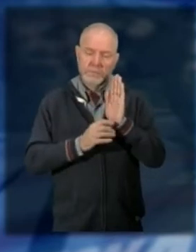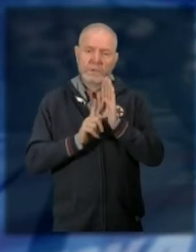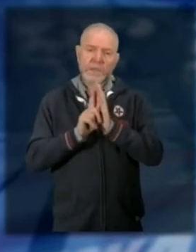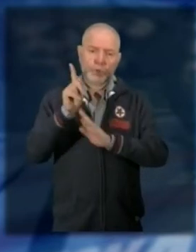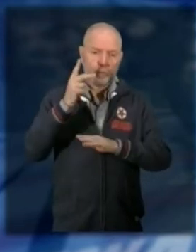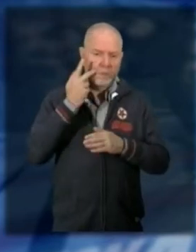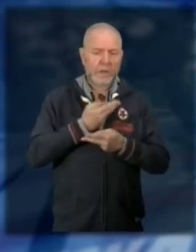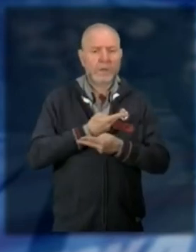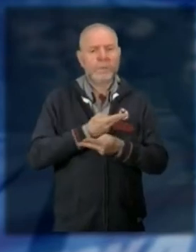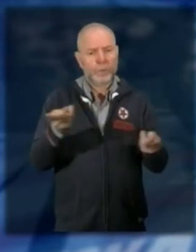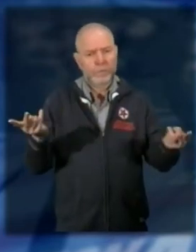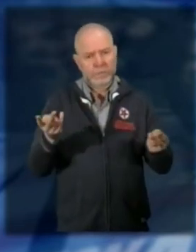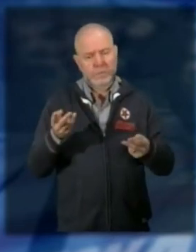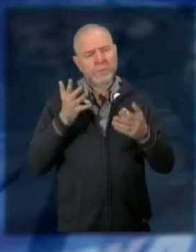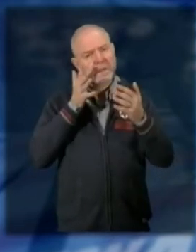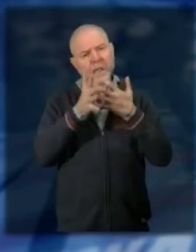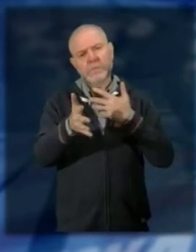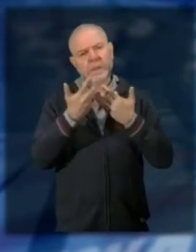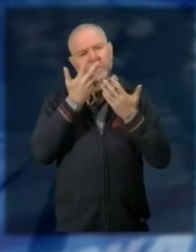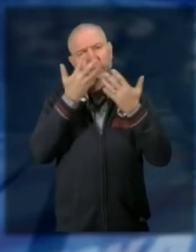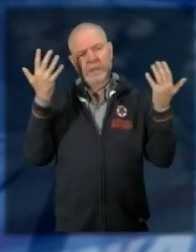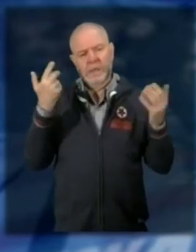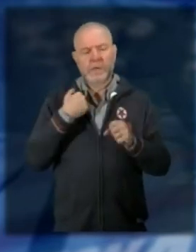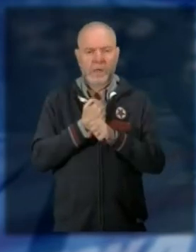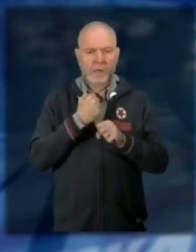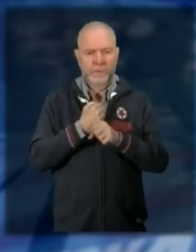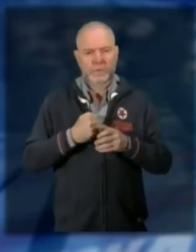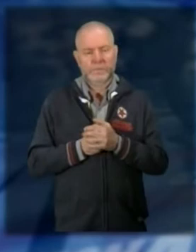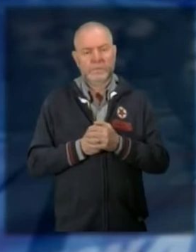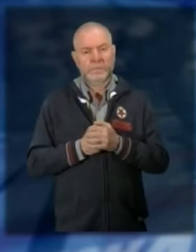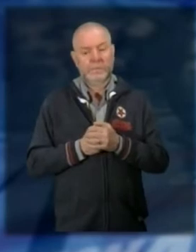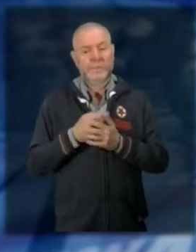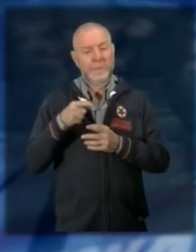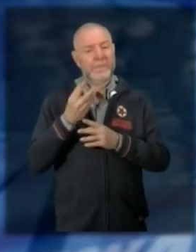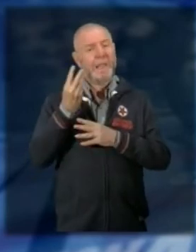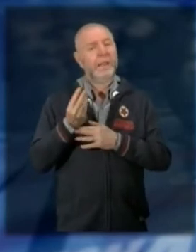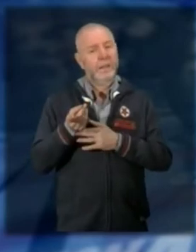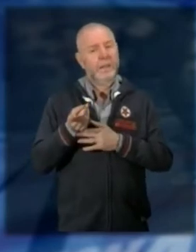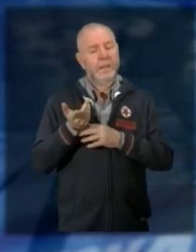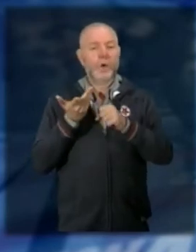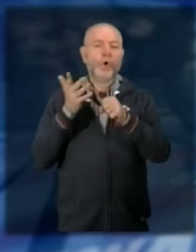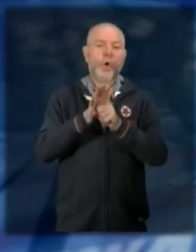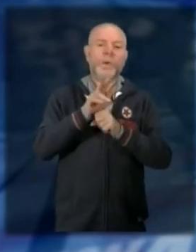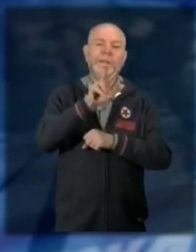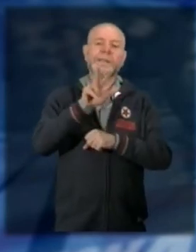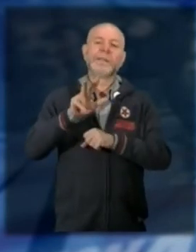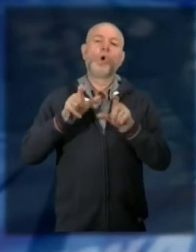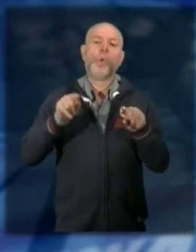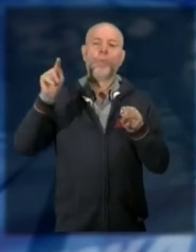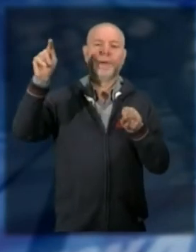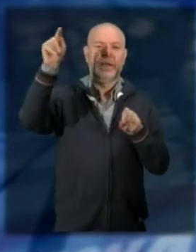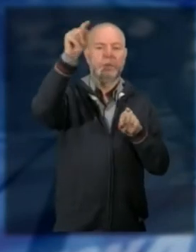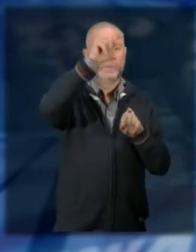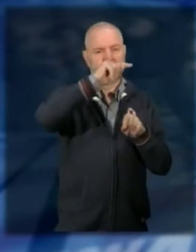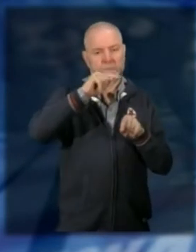Sociali dando trasparenza a quanto l'ente fa ente che oggi copre 33 comuni ossolani i